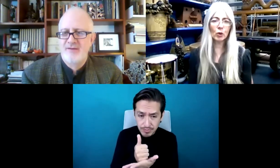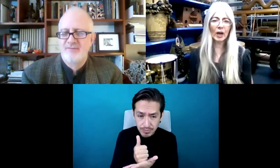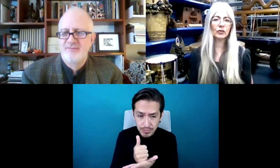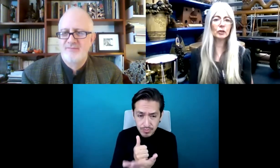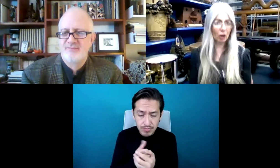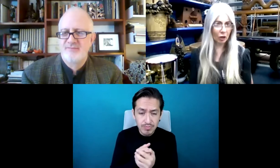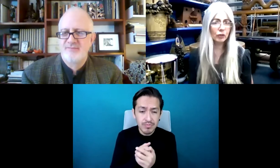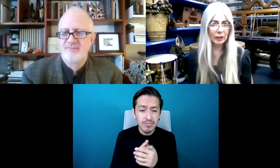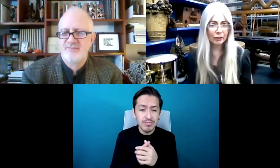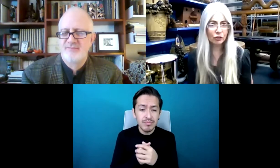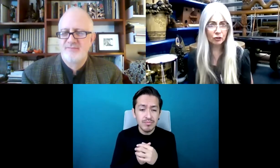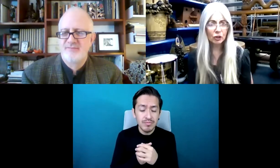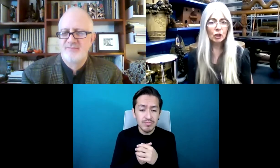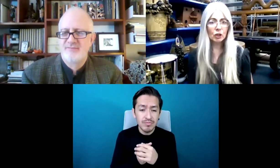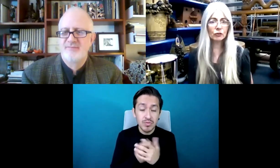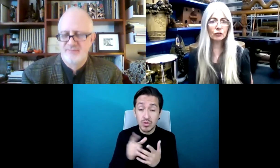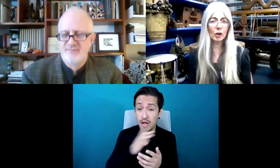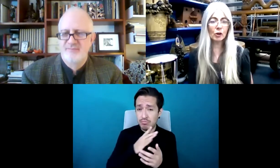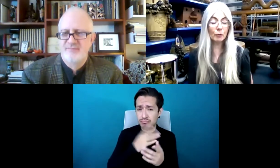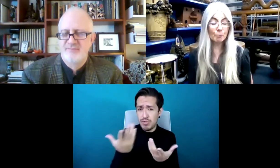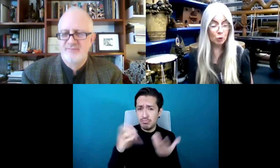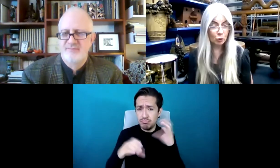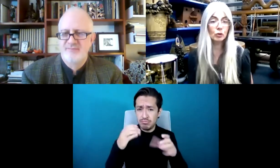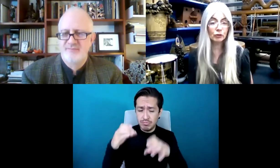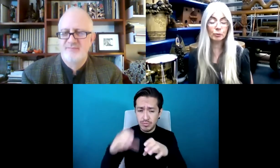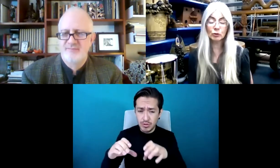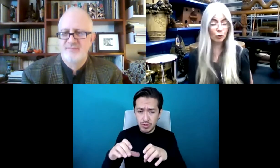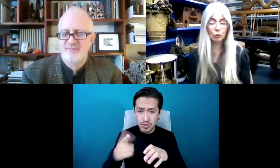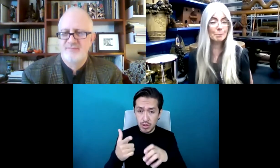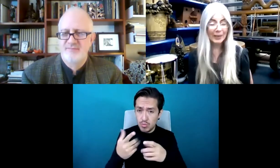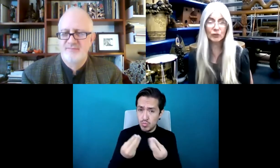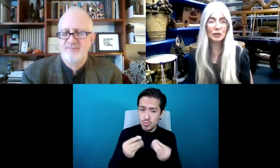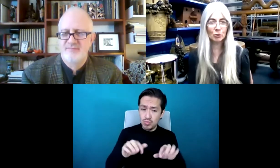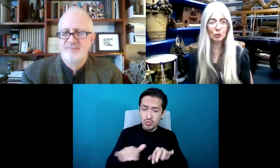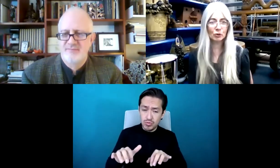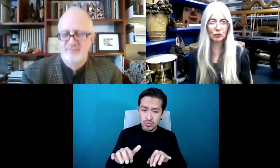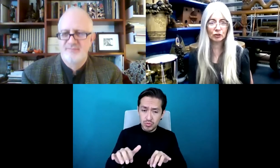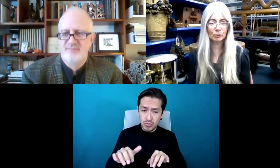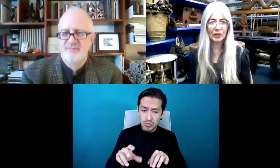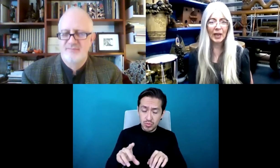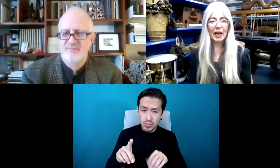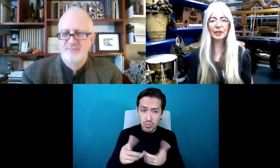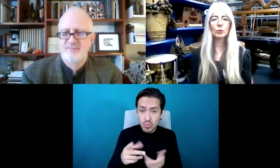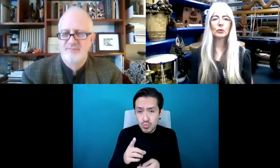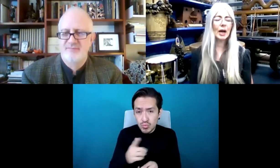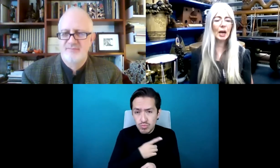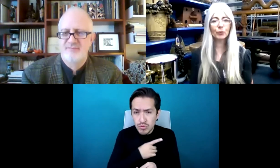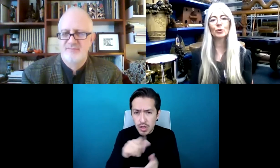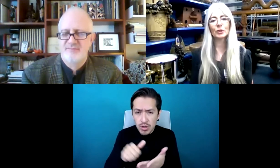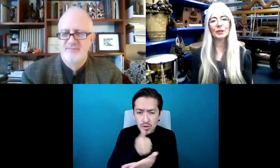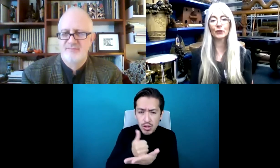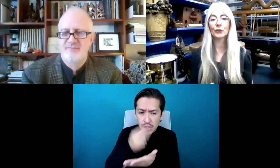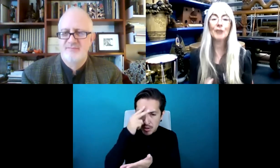cuando me llevaste con un colega que tiene la colección más grande de instrumentos musicales, no solo mexicanos.